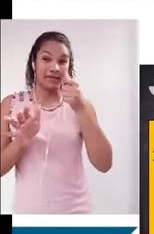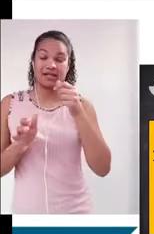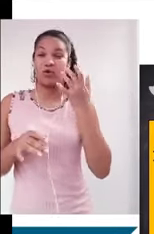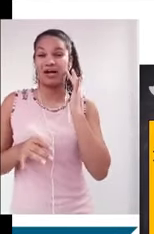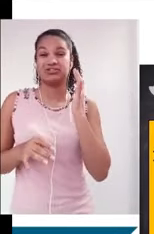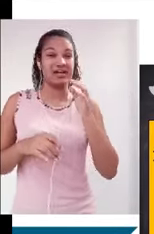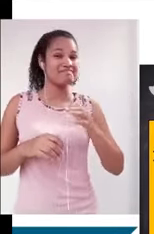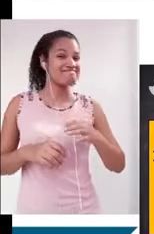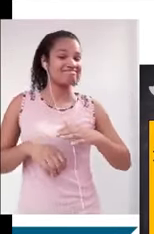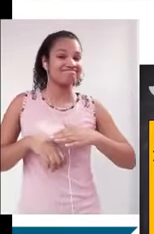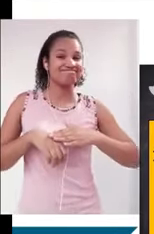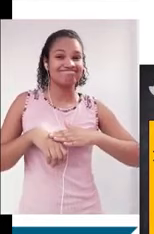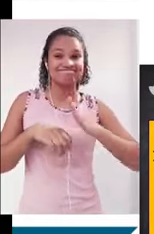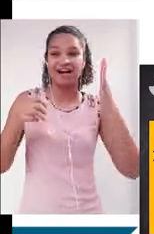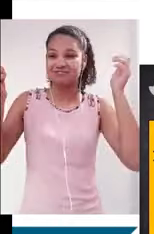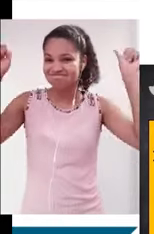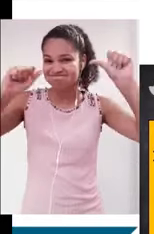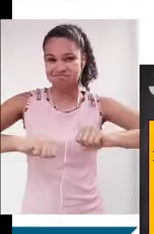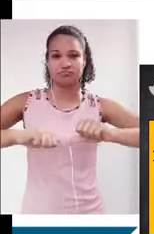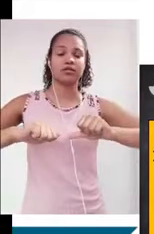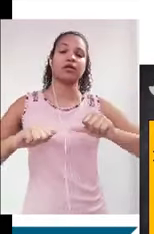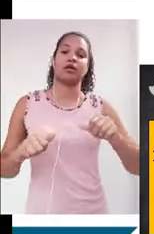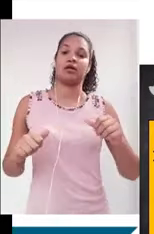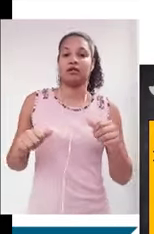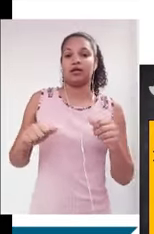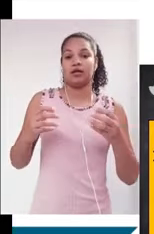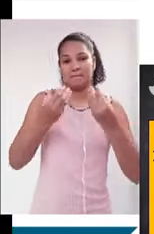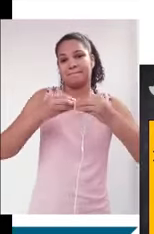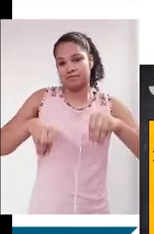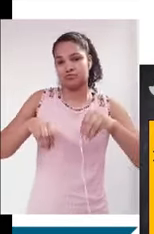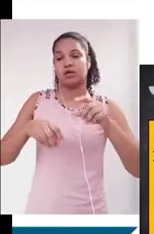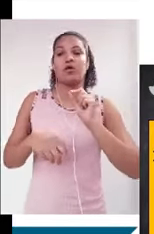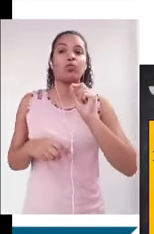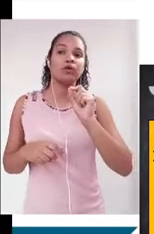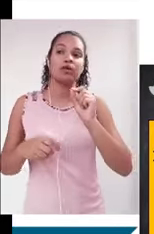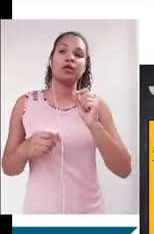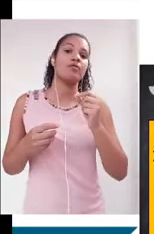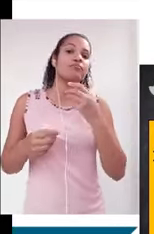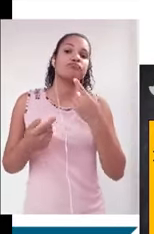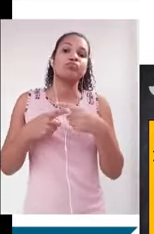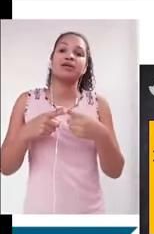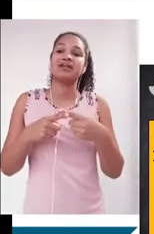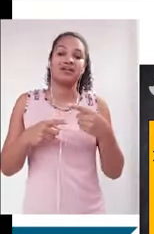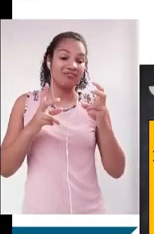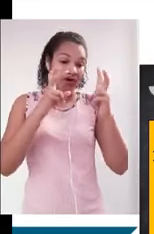seja uma das mais precárias, mais negativas e prejudiciais até, é em relação ao desconhecimento total do assunto.